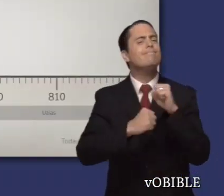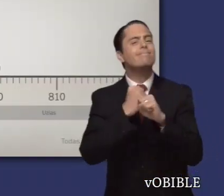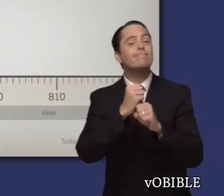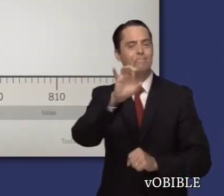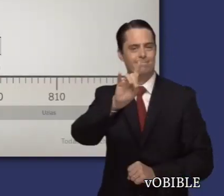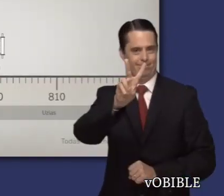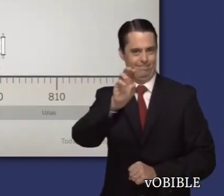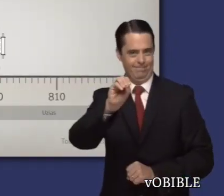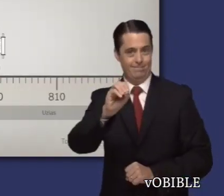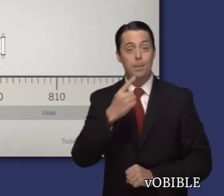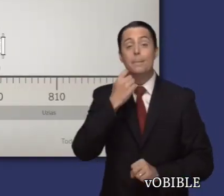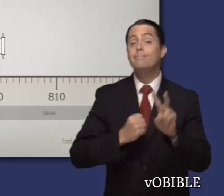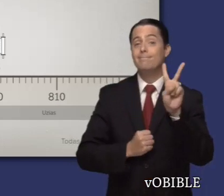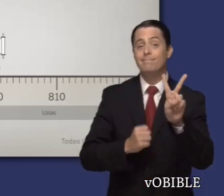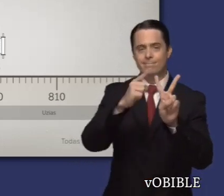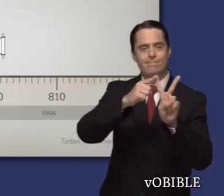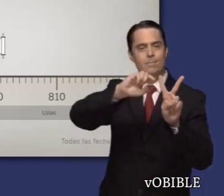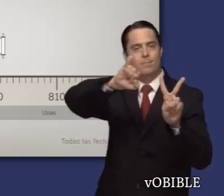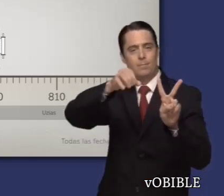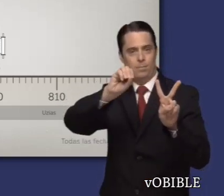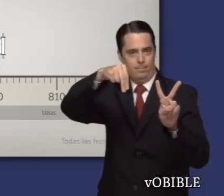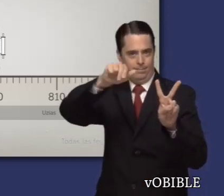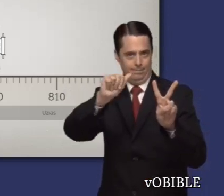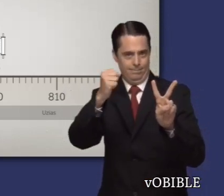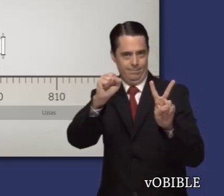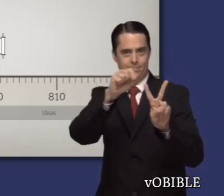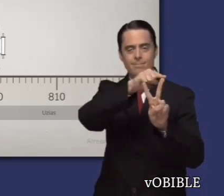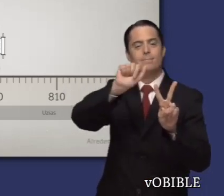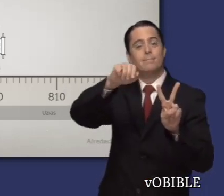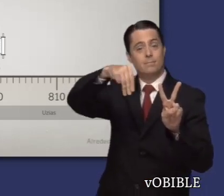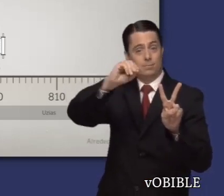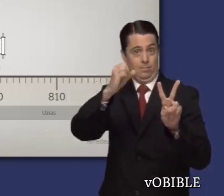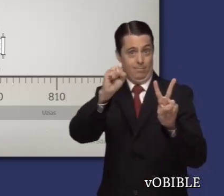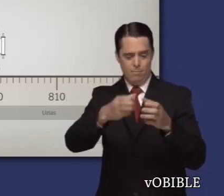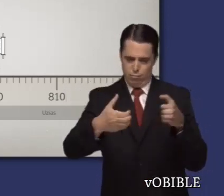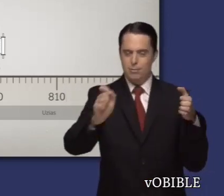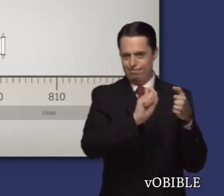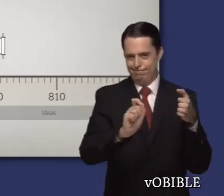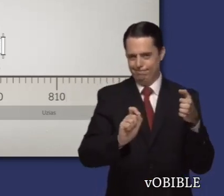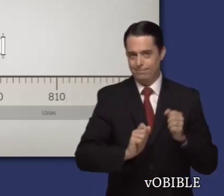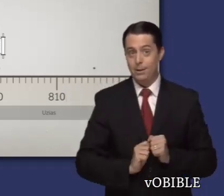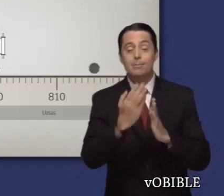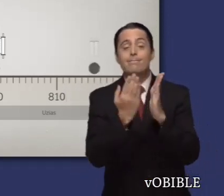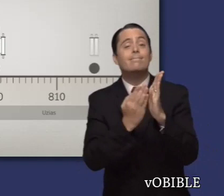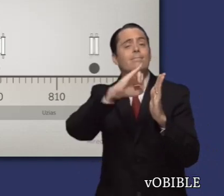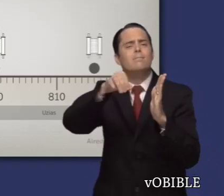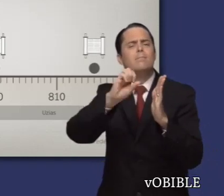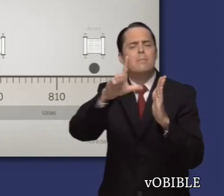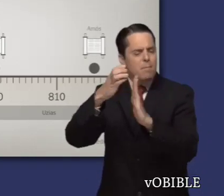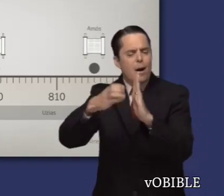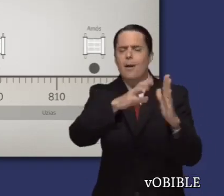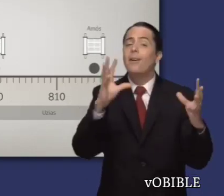profecías alrededor del año 820, durante el reinado de Eusías. Joel vivió en la misma